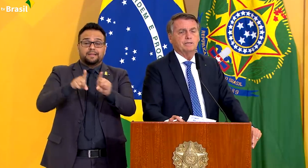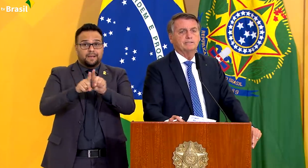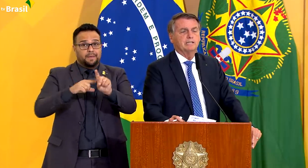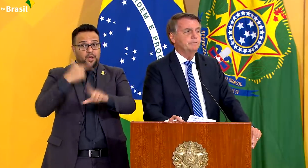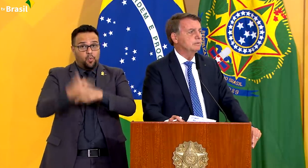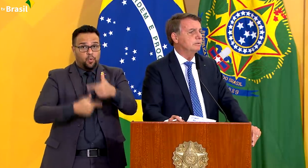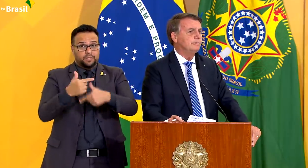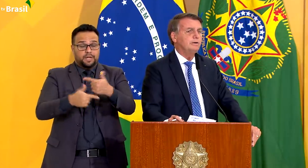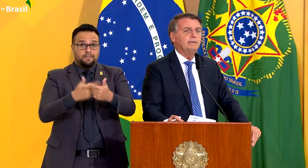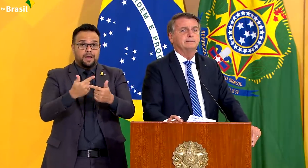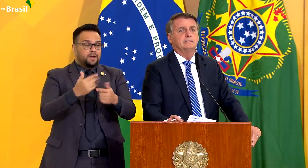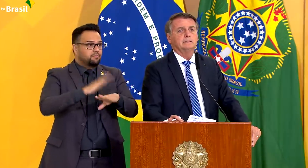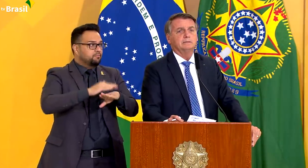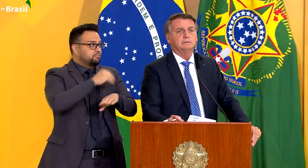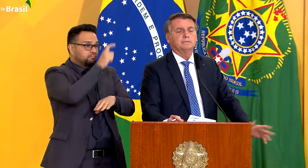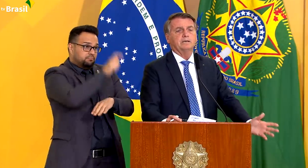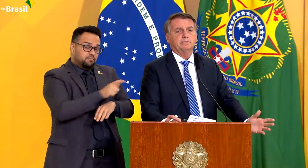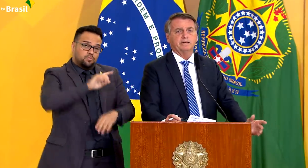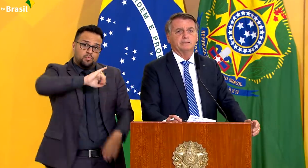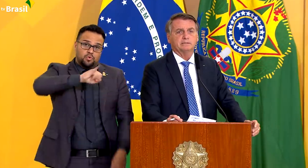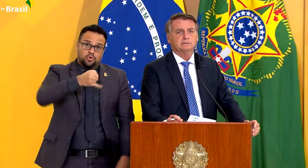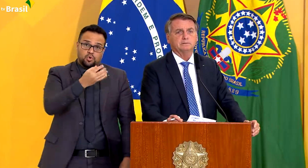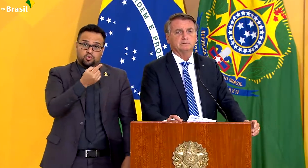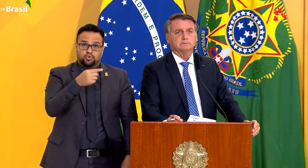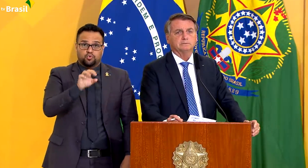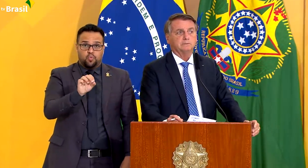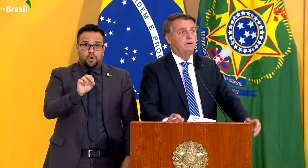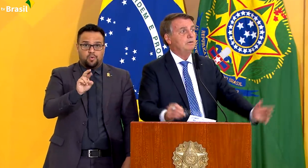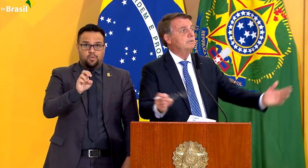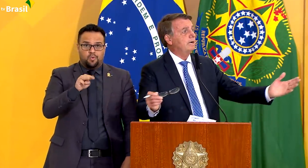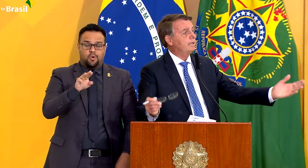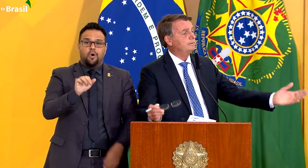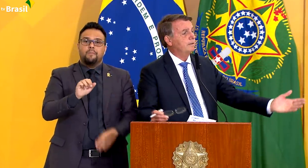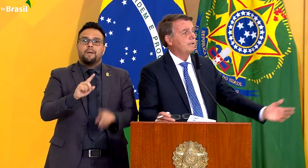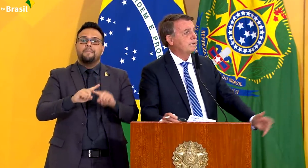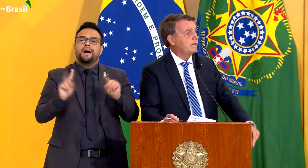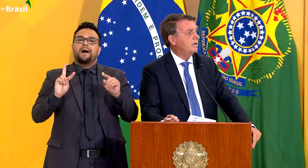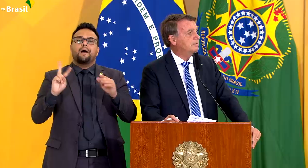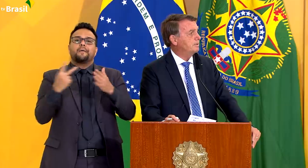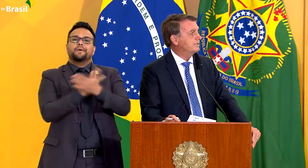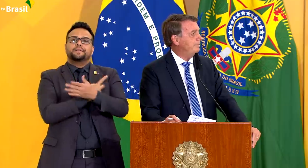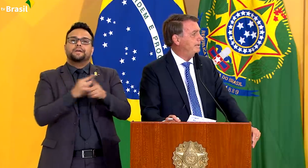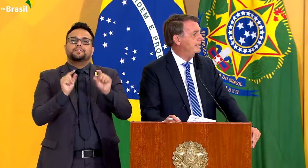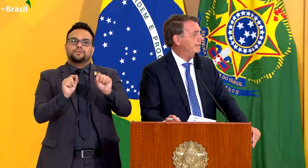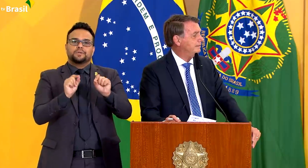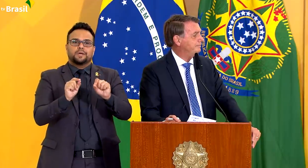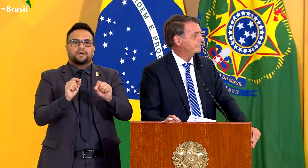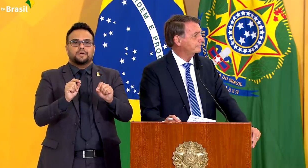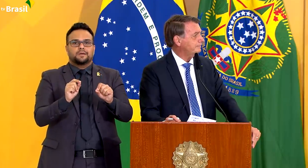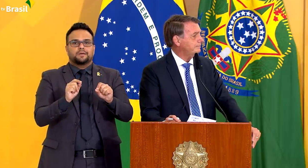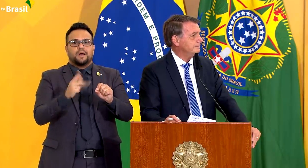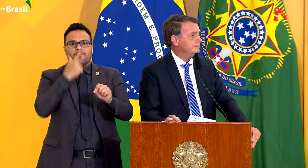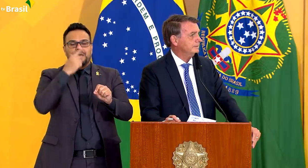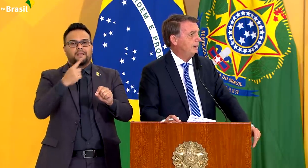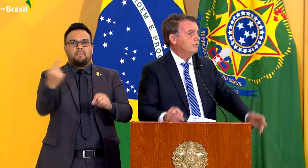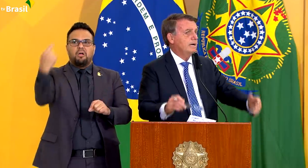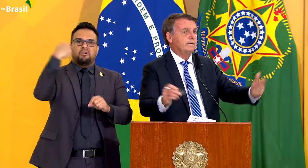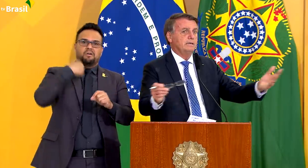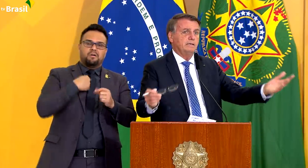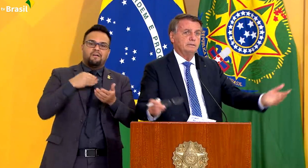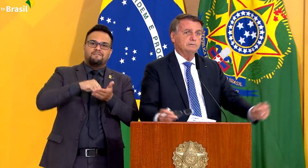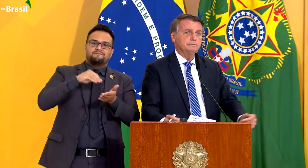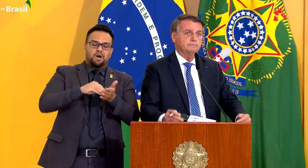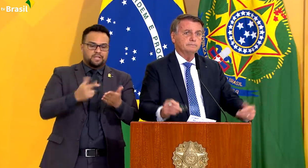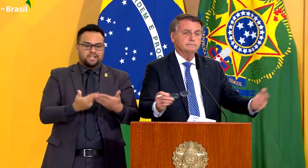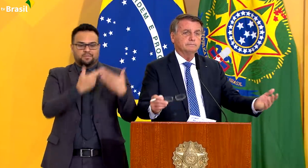aí no qual eu sou orientado pelo João Roma, o que acontece? Olha o cara sem responsabilidade. Olha